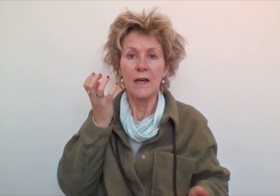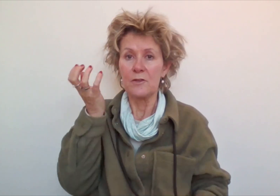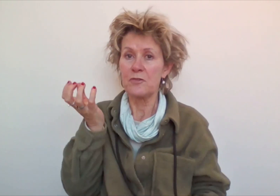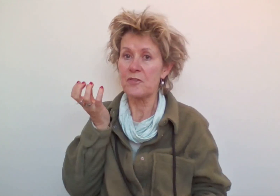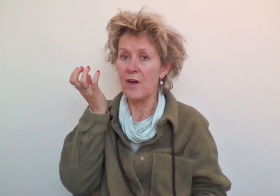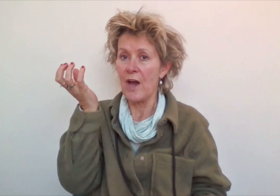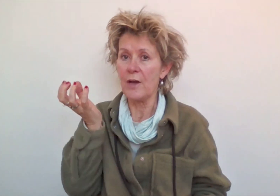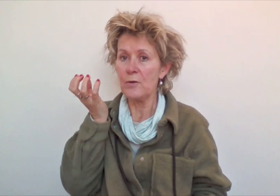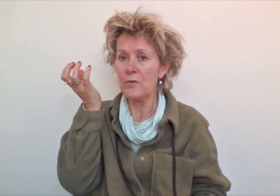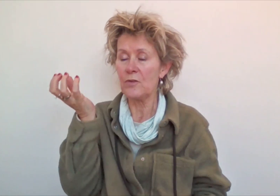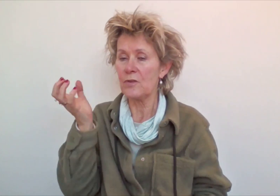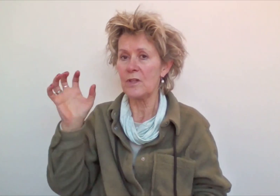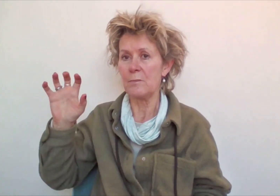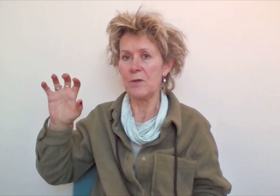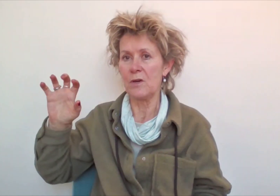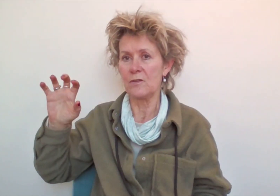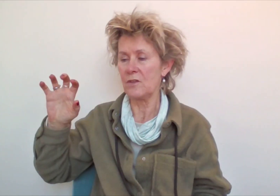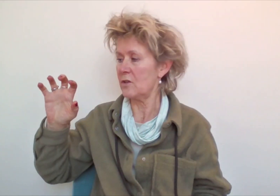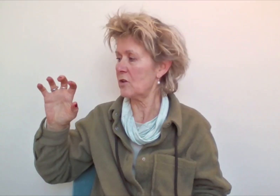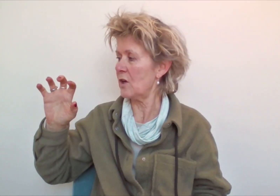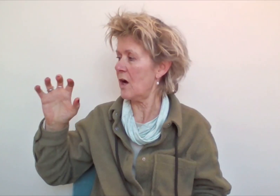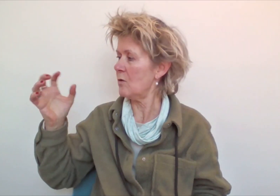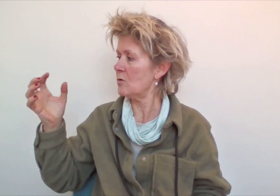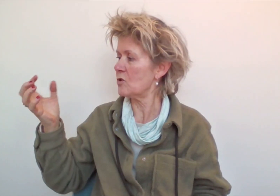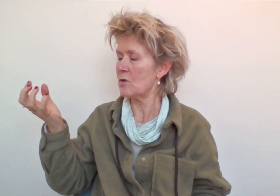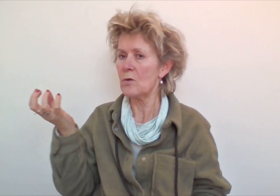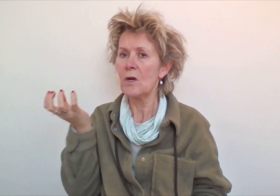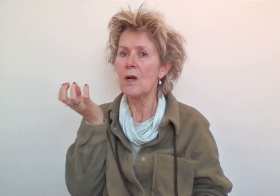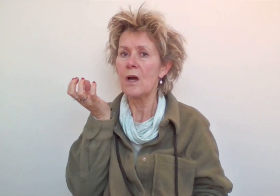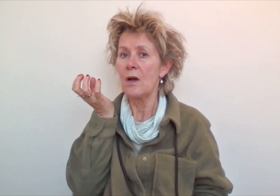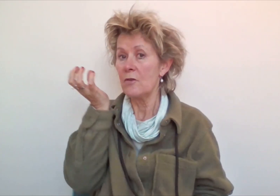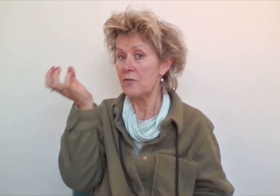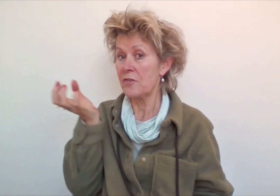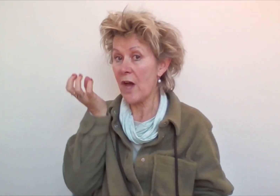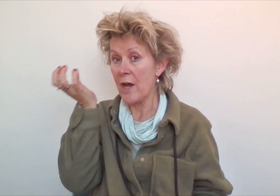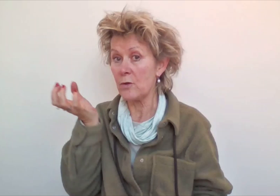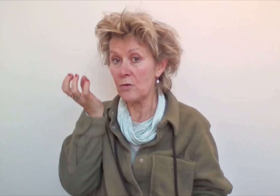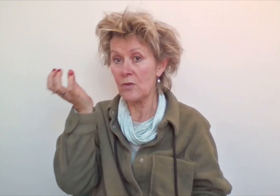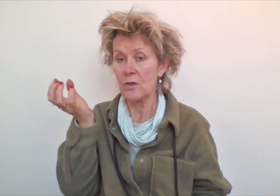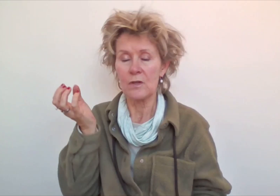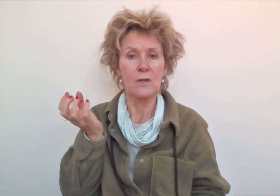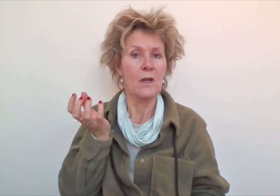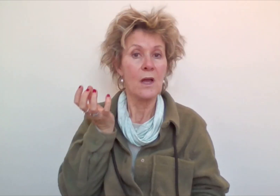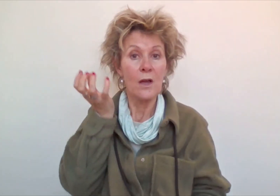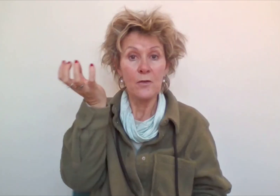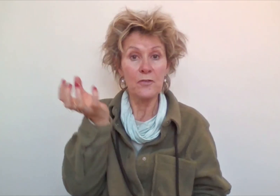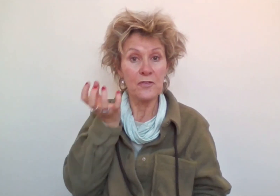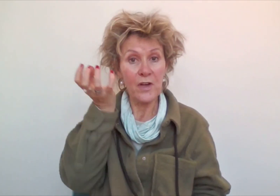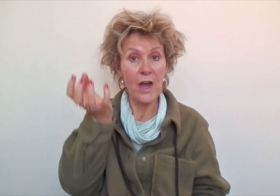Het fruit. Je hebt je hand in een klauw. Zo. Fruit. Fruit.